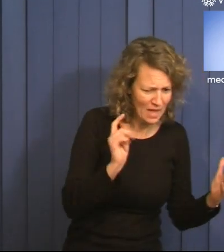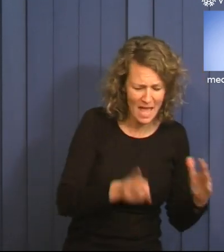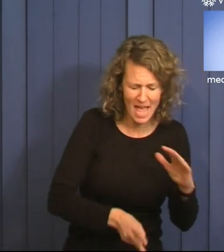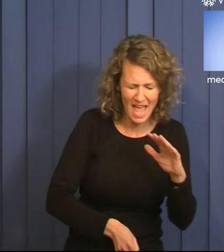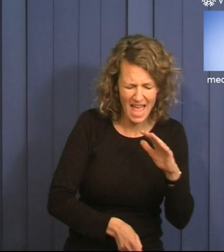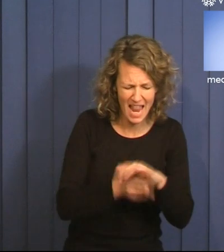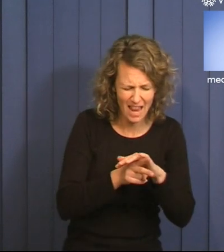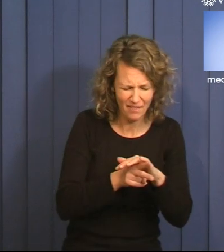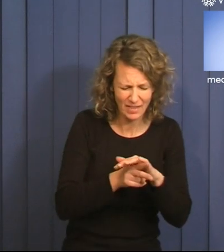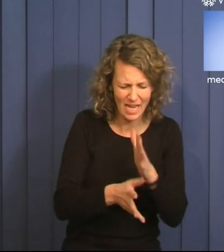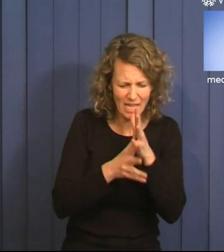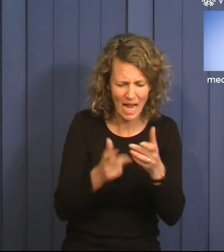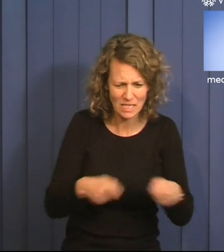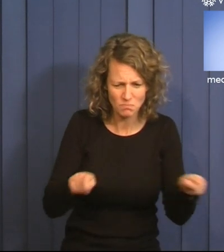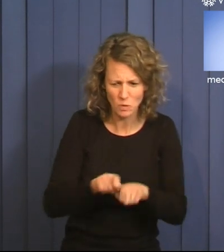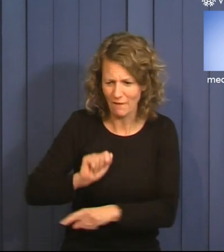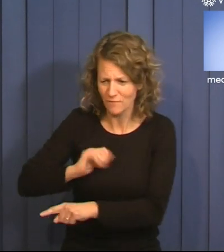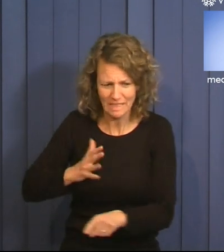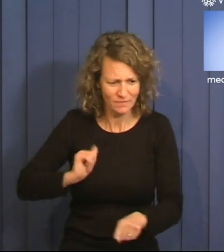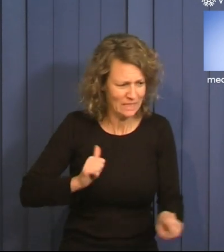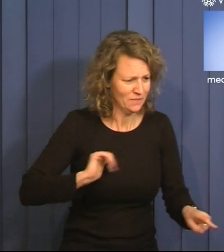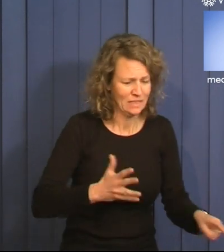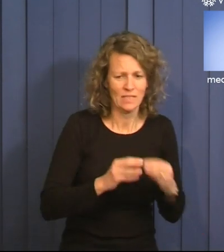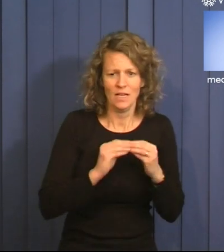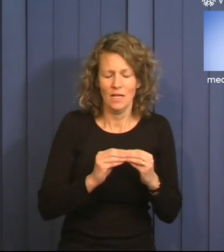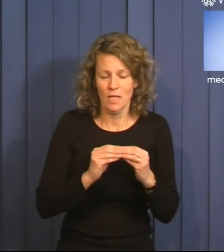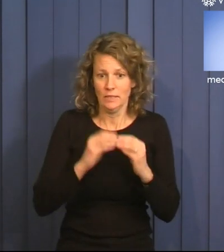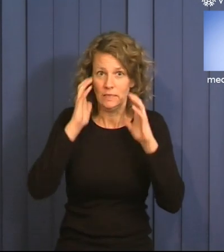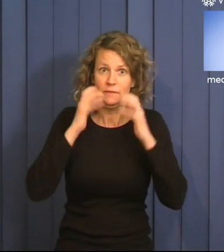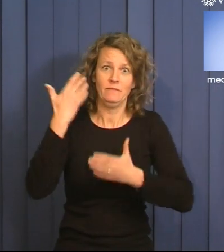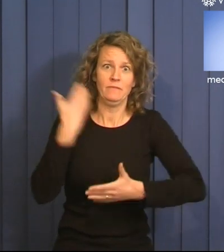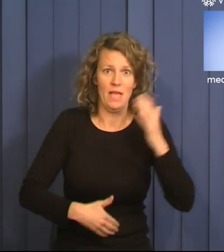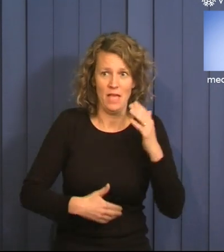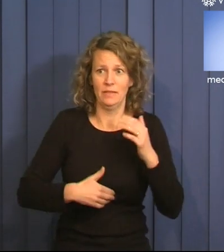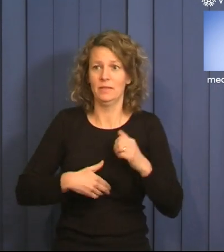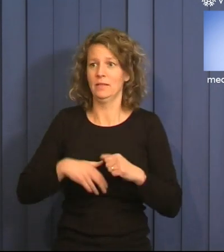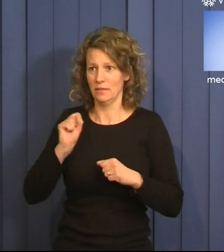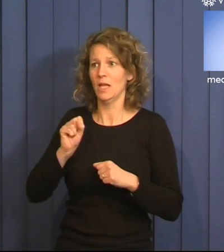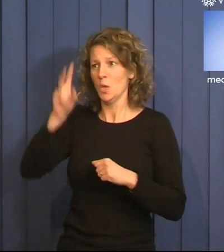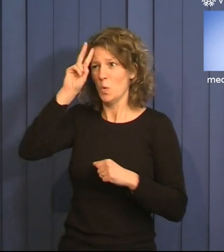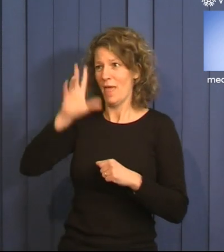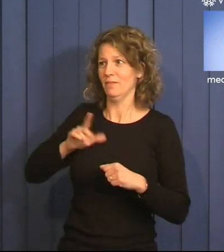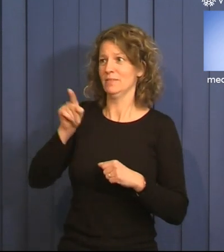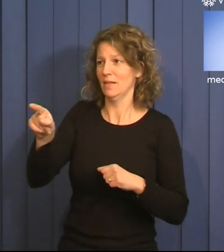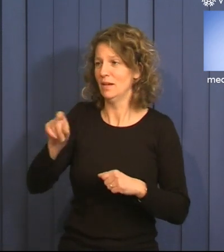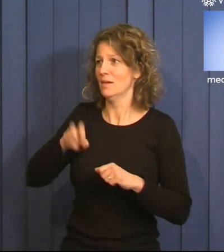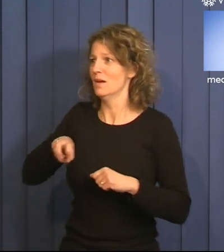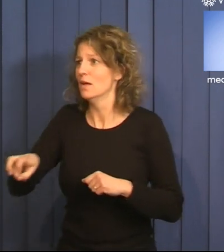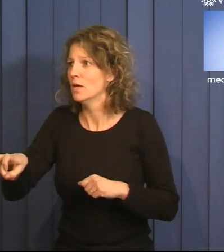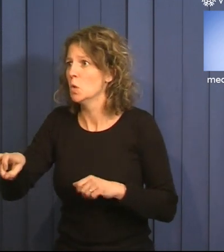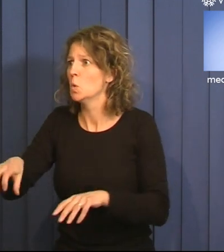Helvete, inga kräkpåsar. Jag börjar kallsvettas, går med snabba steg mot närmsta toalett där jag möts av.